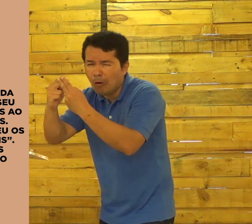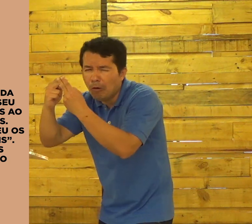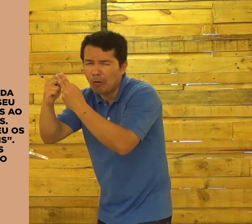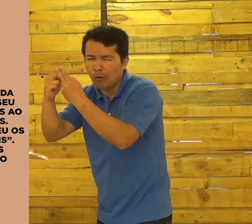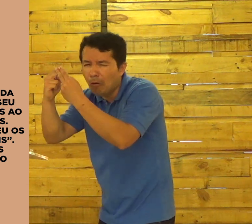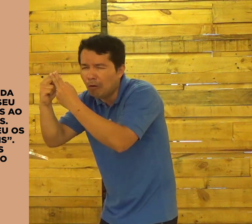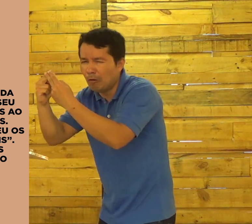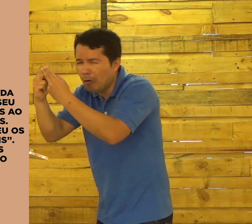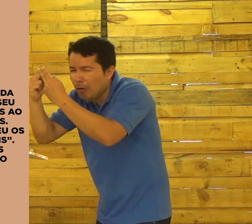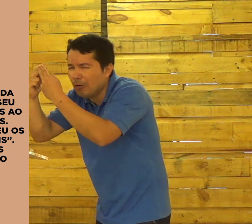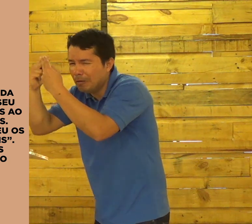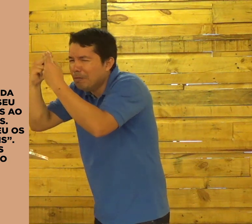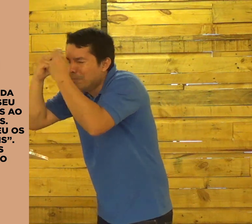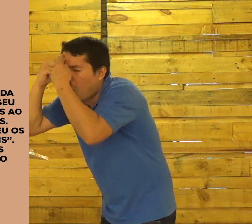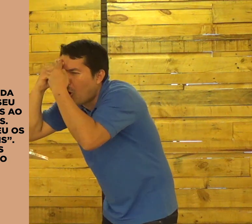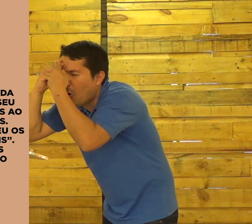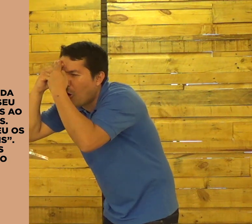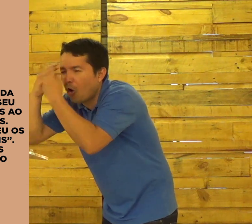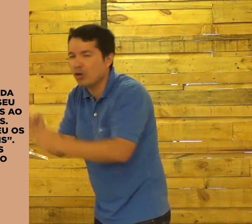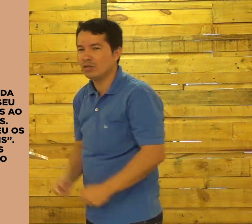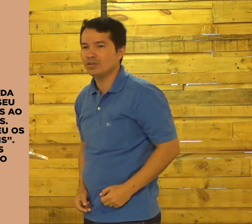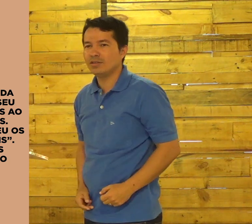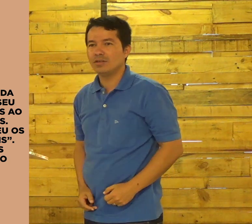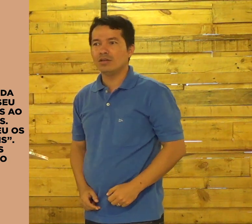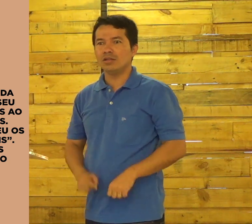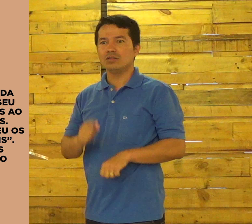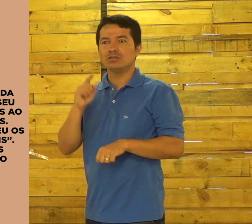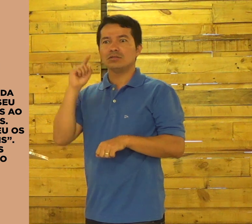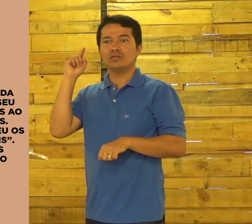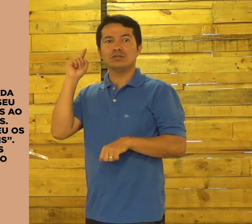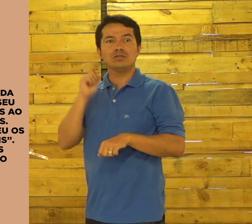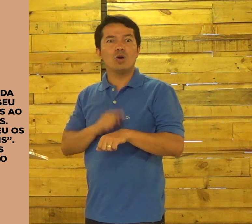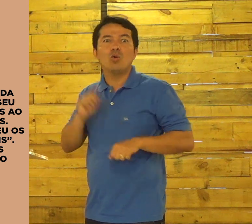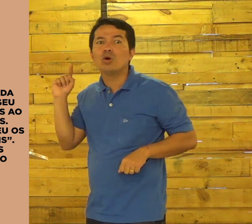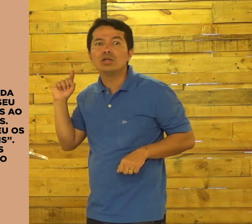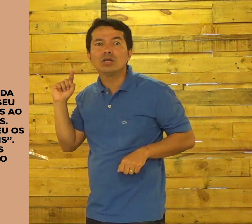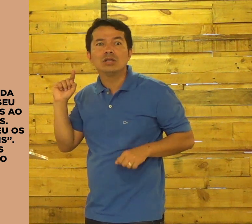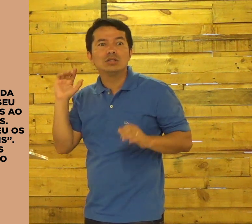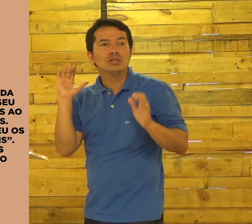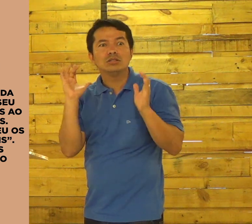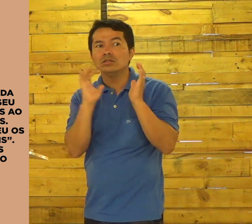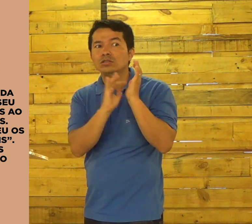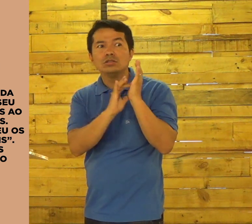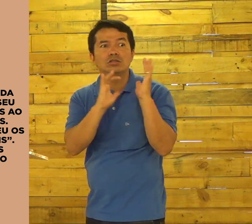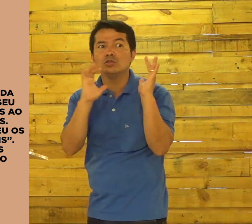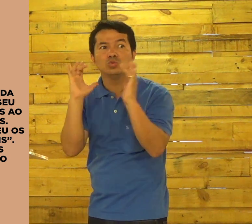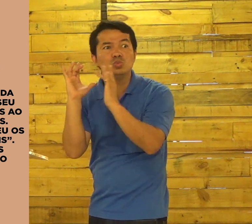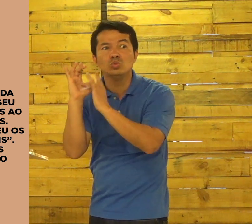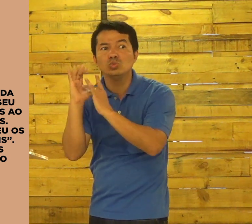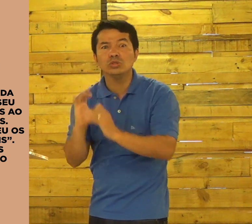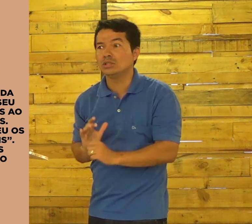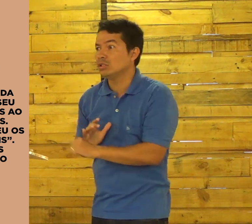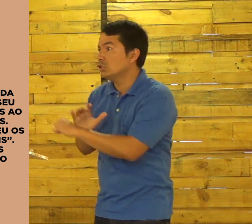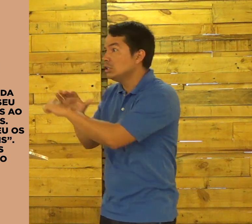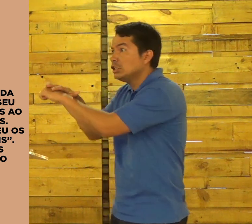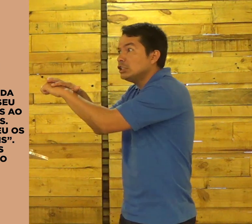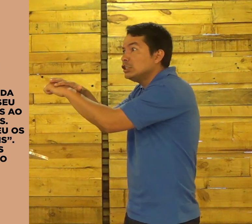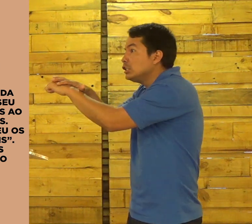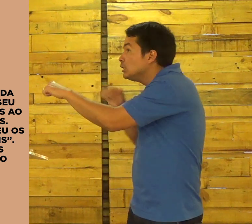aceitar aquele não e viveram com aquele trauma. Mas naquele momento, Jesus os